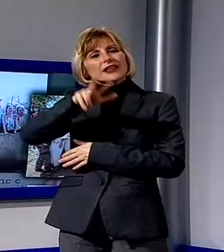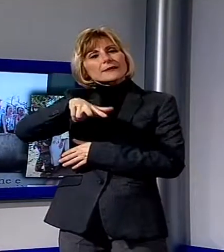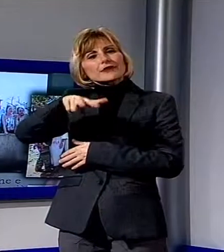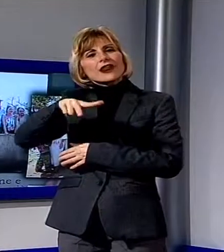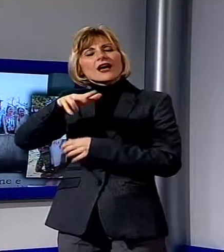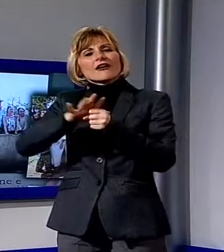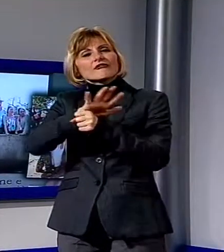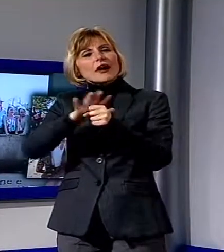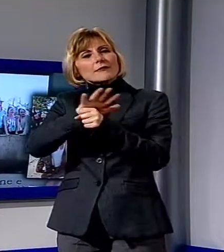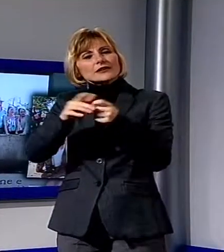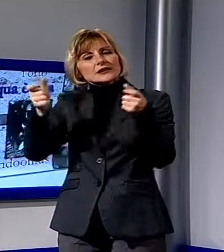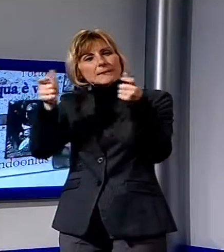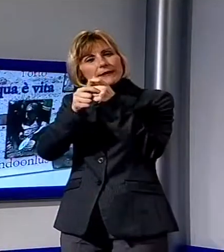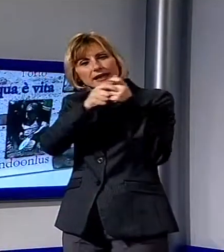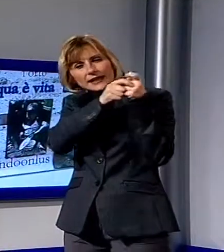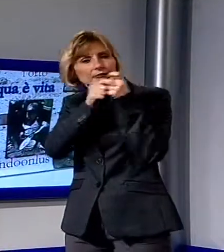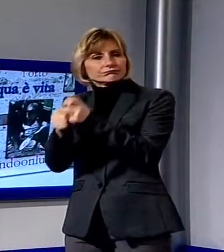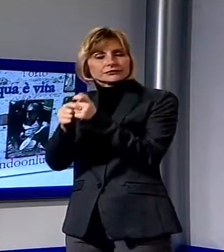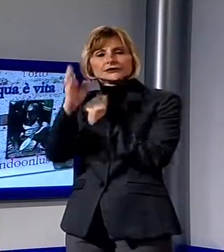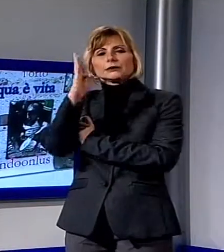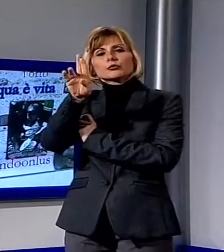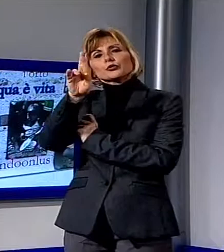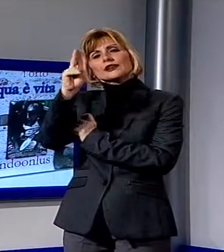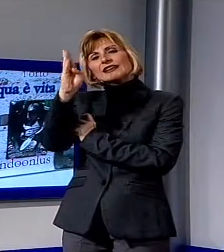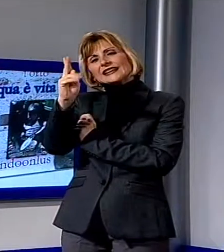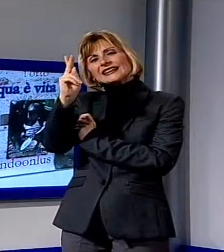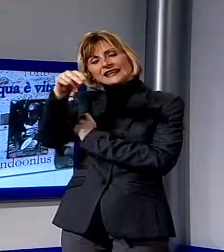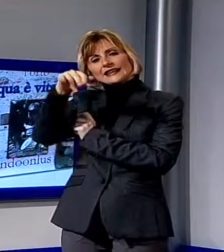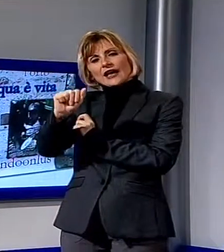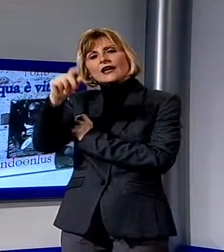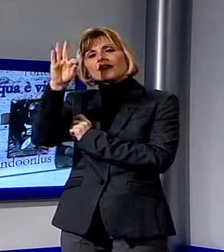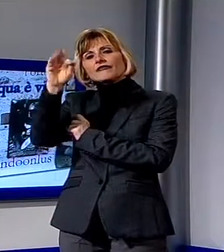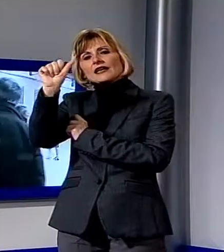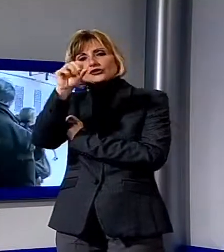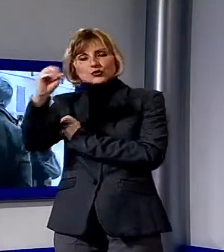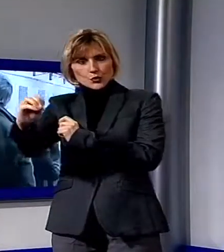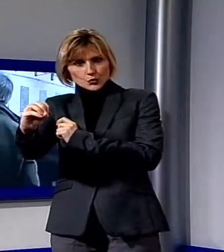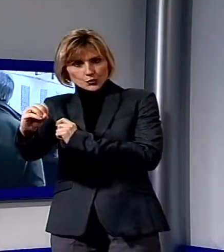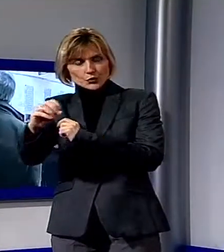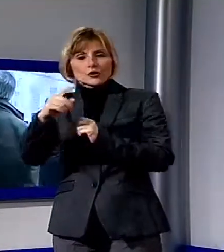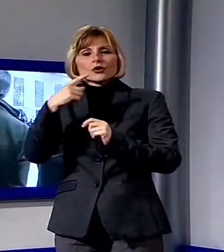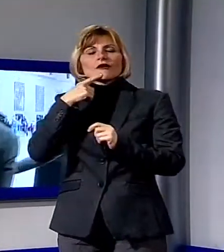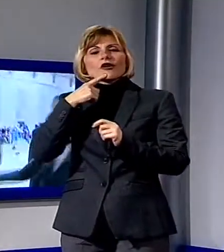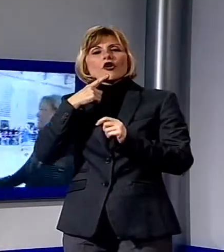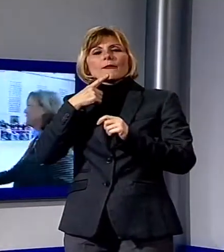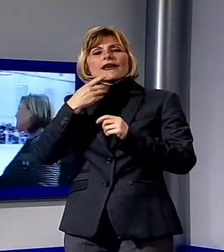Daizam Nore, nel Burkina Faso. Era questo l'obiettivo della serata un canestro per sopravvivere, promossa alla palestra